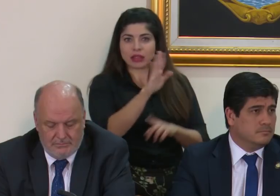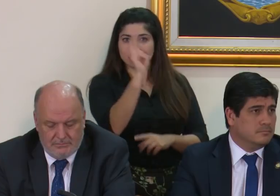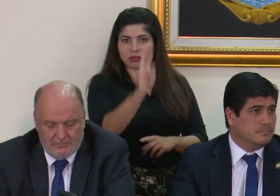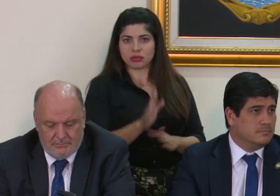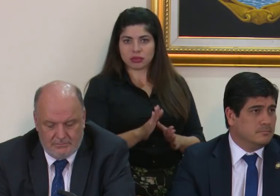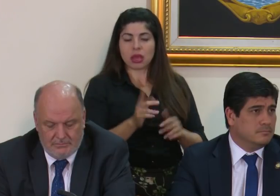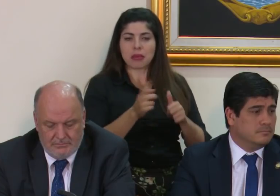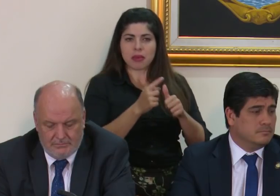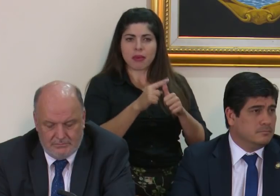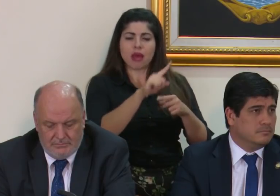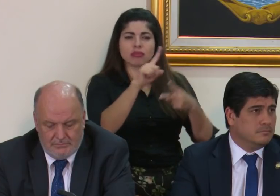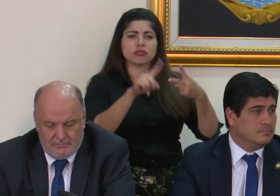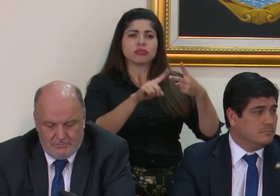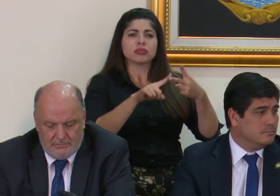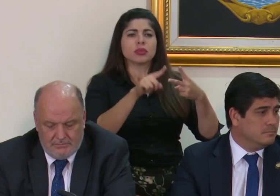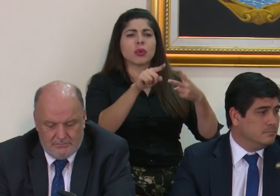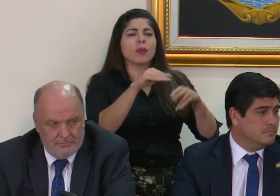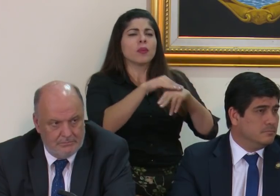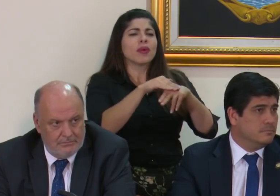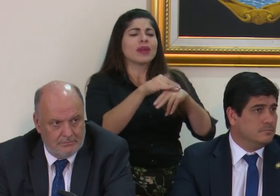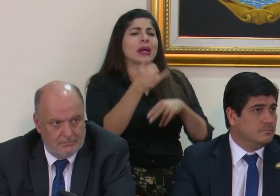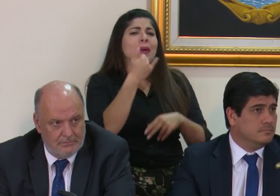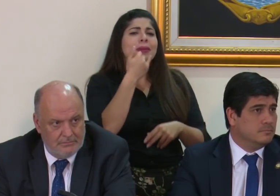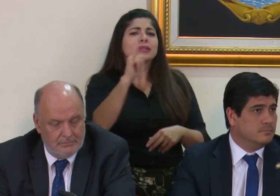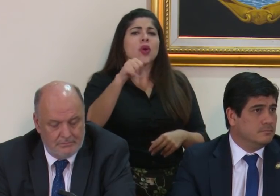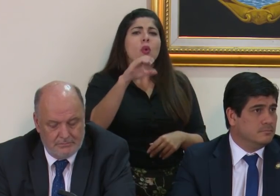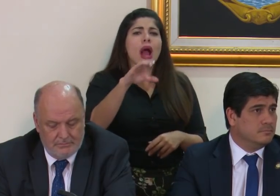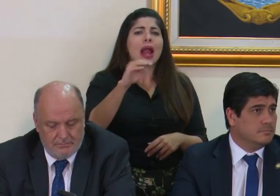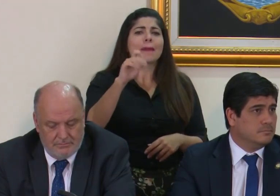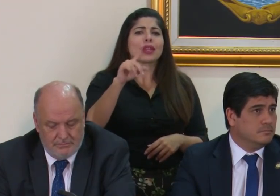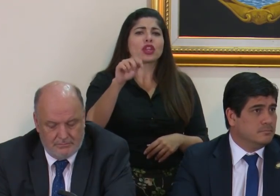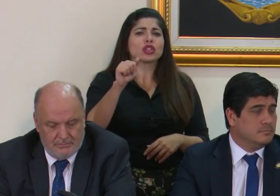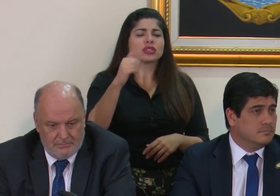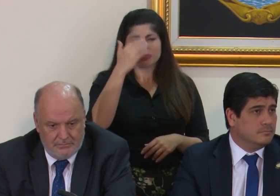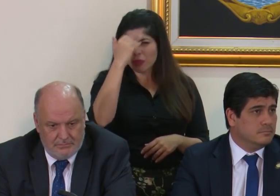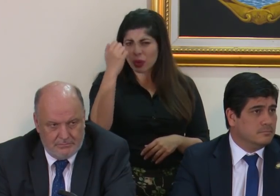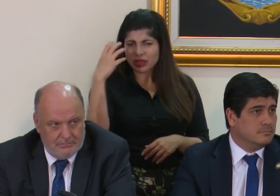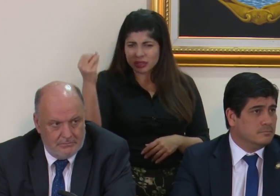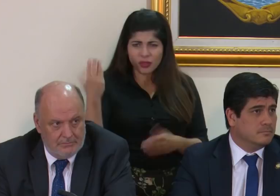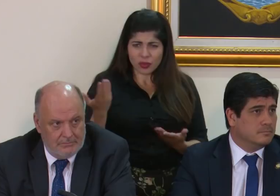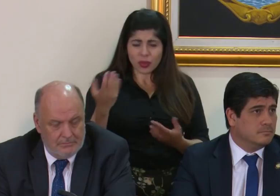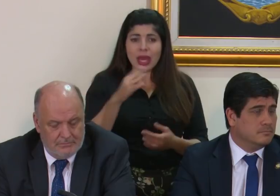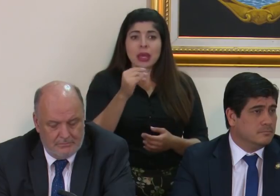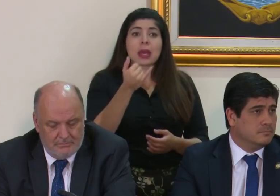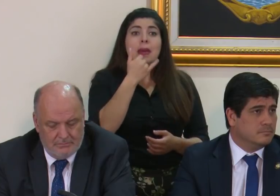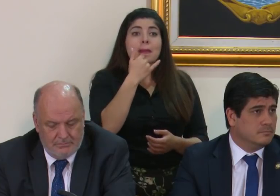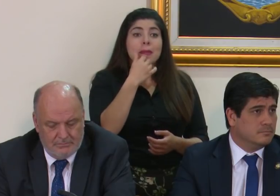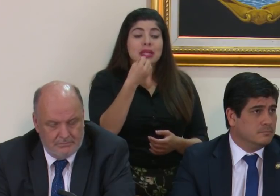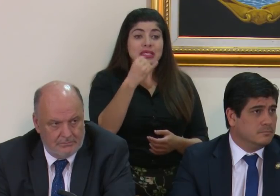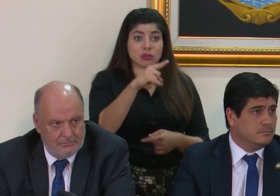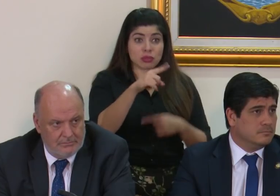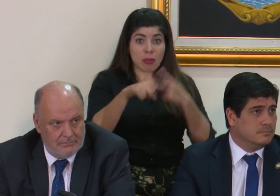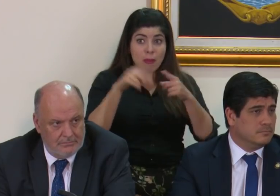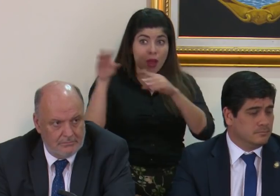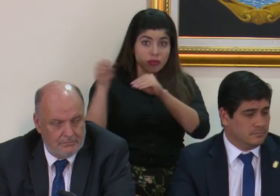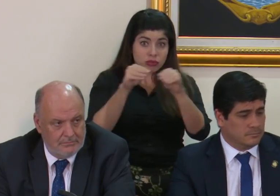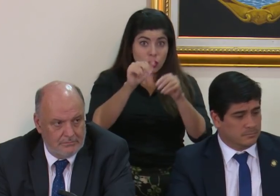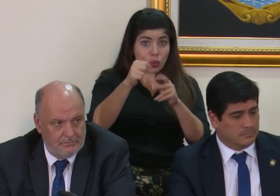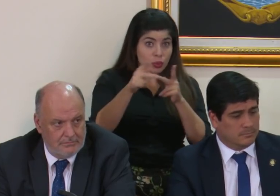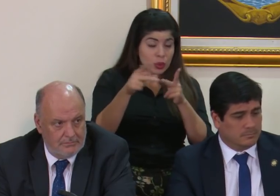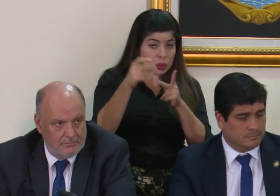Eso por un lado. Y por favor, ¿qué va a pasar con Juan Carlos Mendoza? ¿Por qué se fue? ¿Y qué va a pasar si usted lo va a reasignar en algún otro puesto?